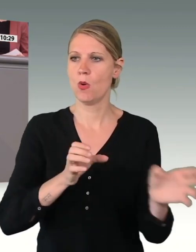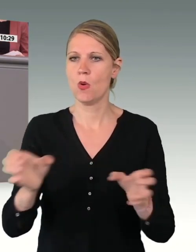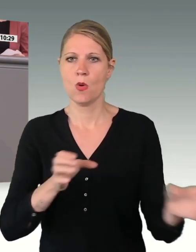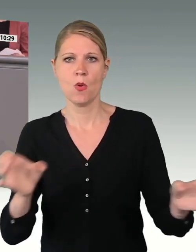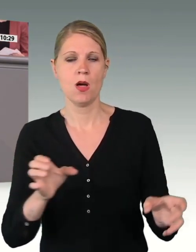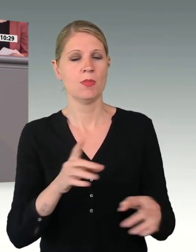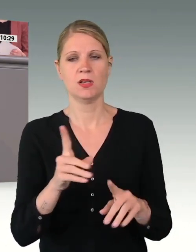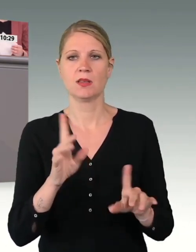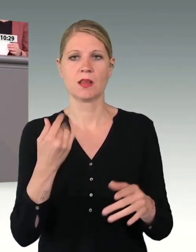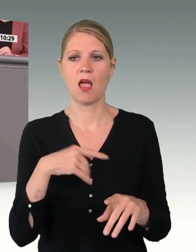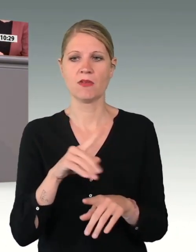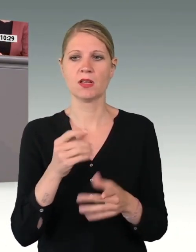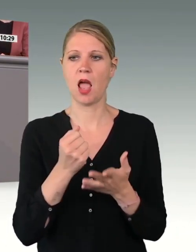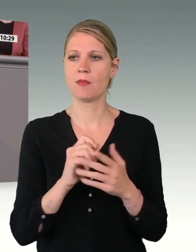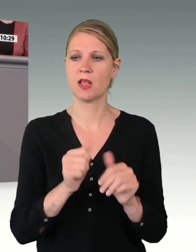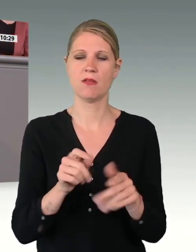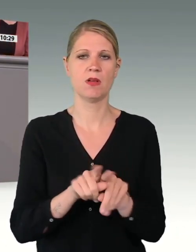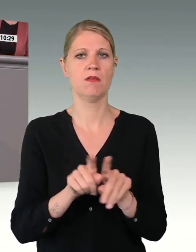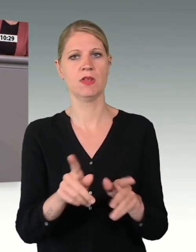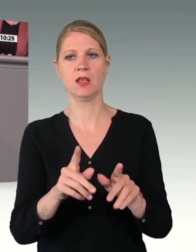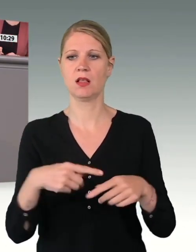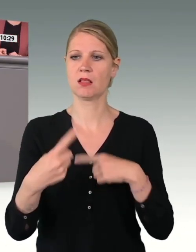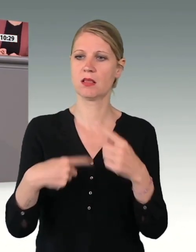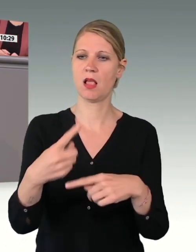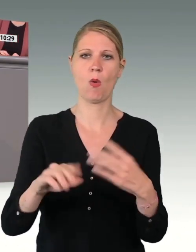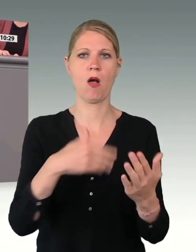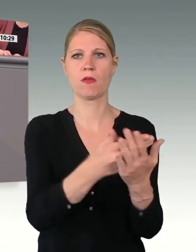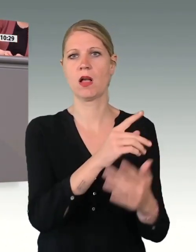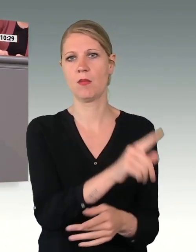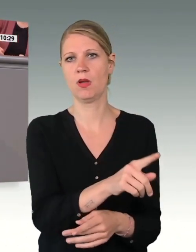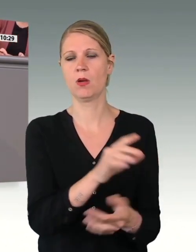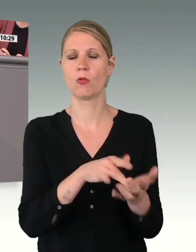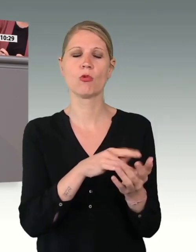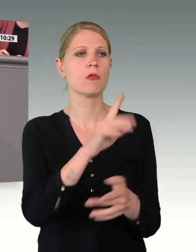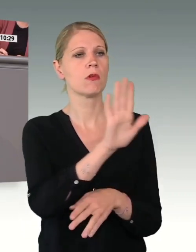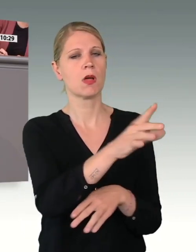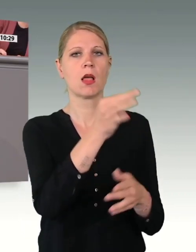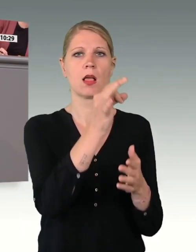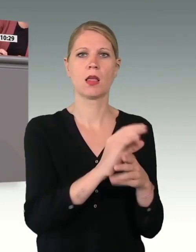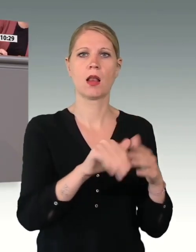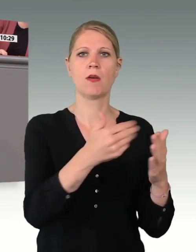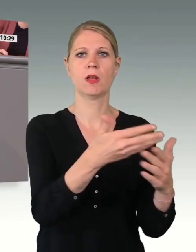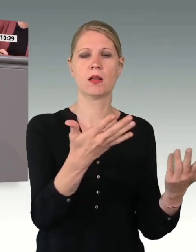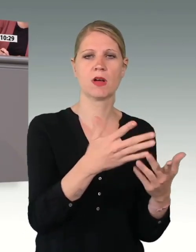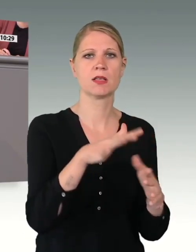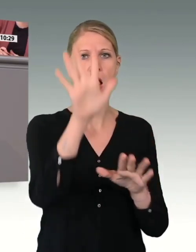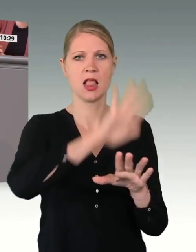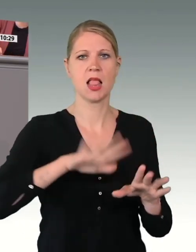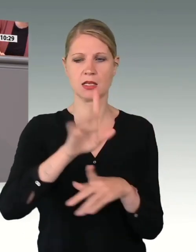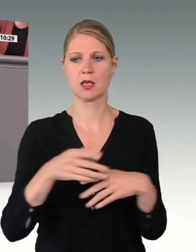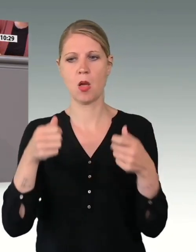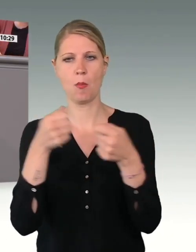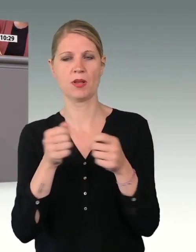Daueraufgabe werden. Kolleginnen und Kollegen, der Kernauftrag der Bundeswehr ist die Landes und Bündnisverteidigung.